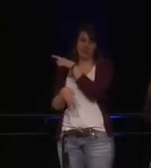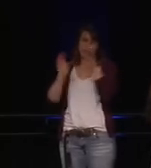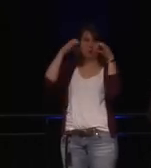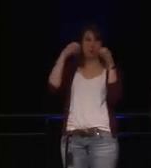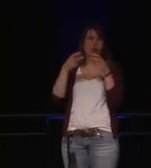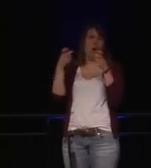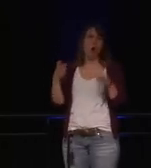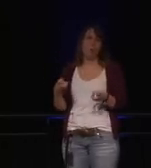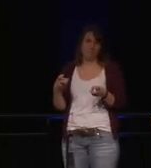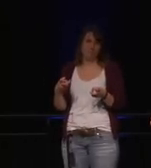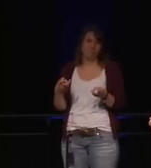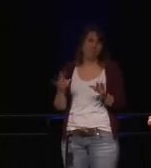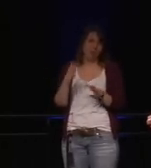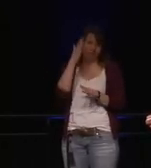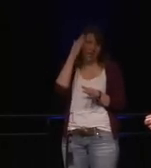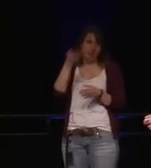Das ist Google Home.